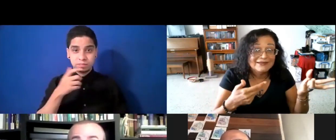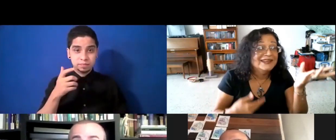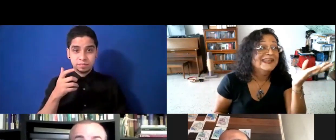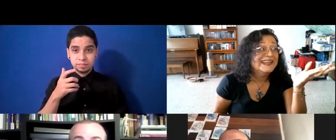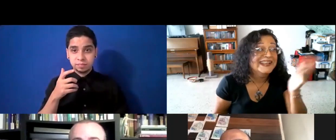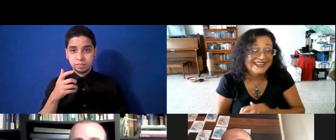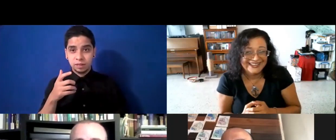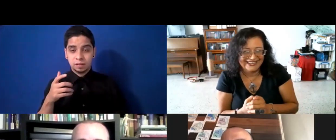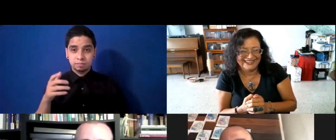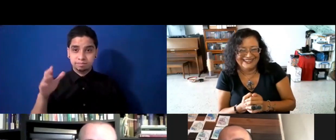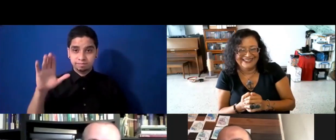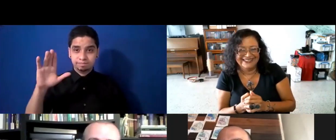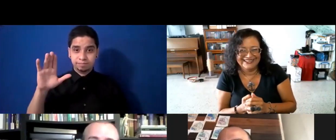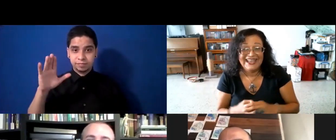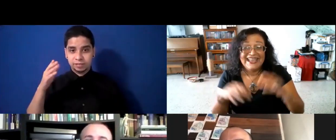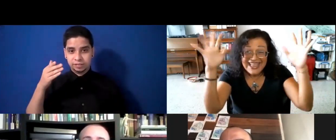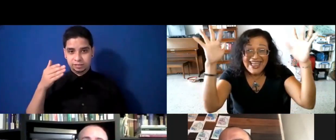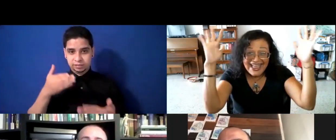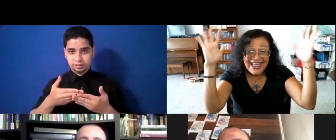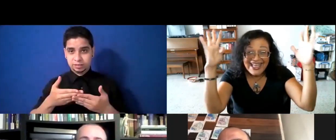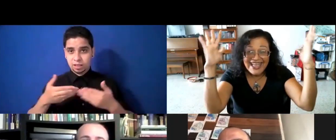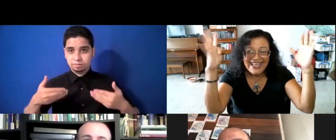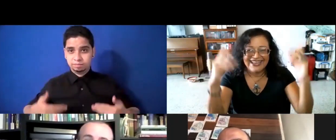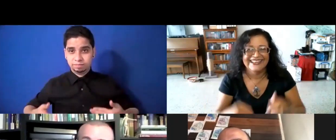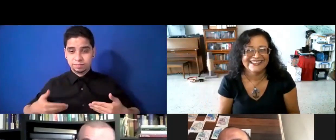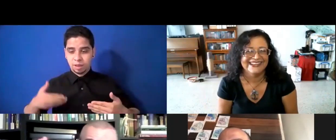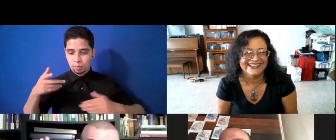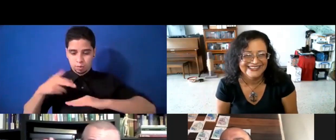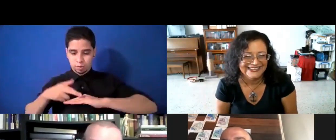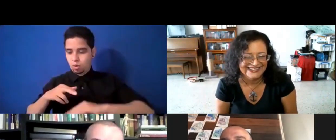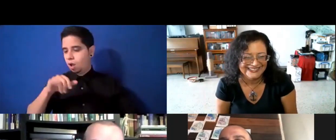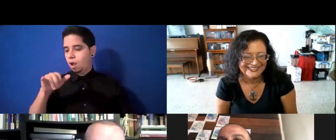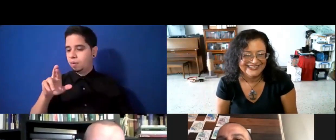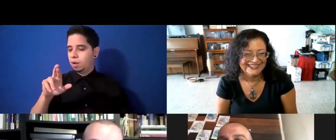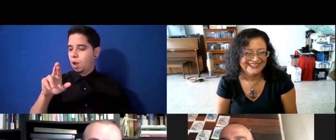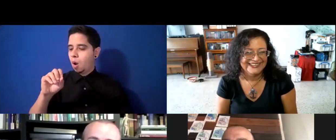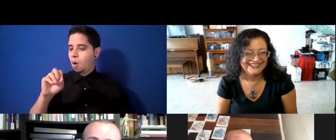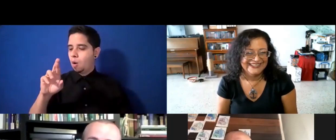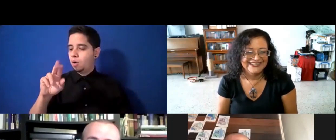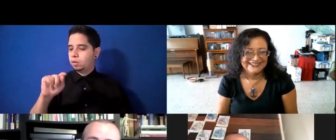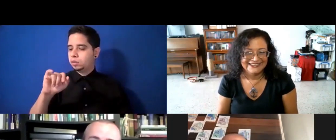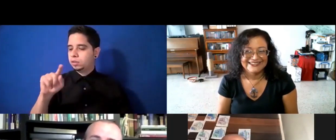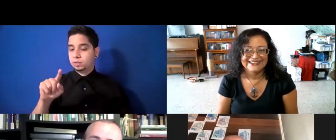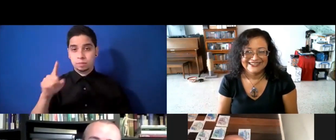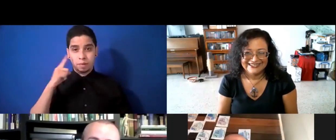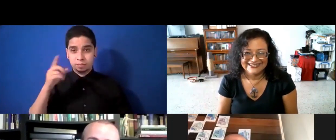aquí está ya llegado a Puerto Rico Javier Ortiz Cortés para servirle a usted y a toda nuestra gente de